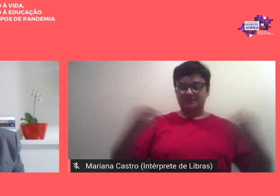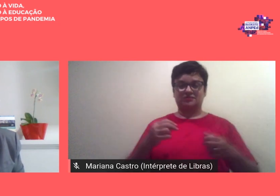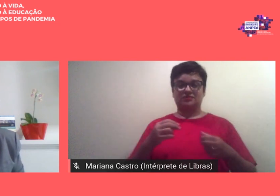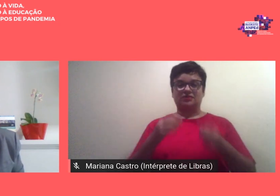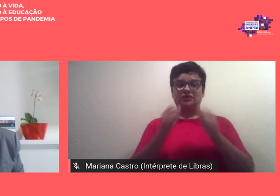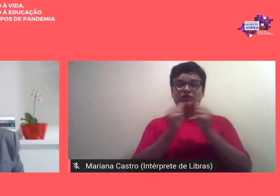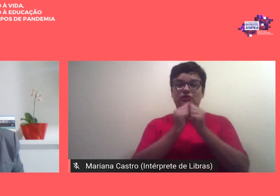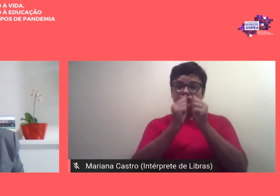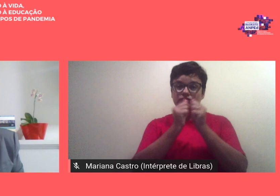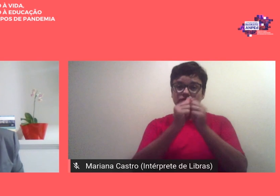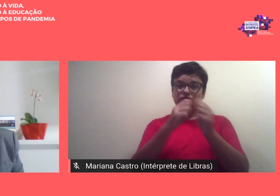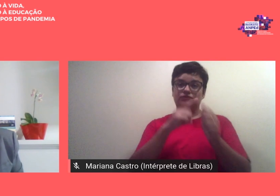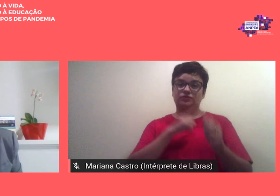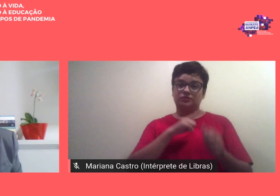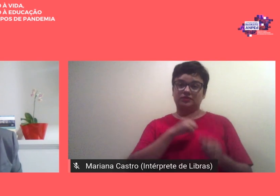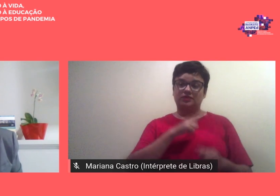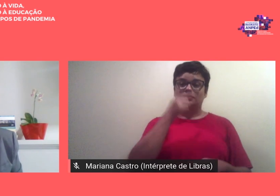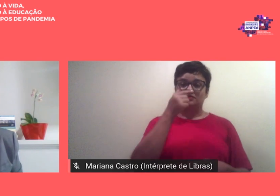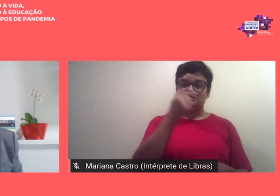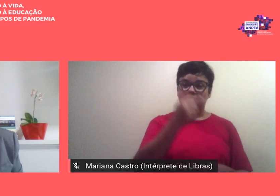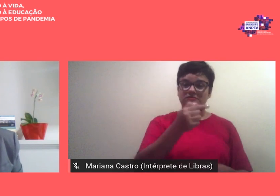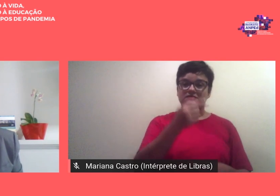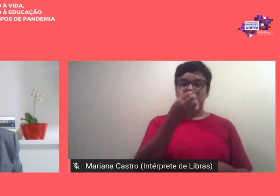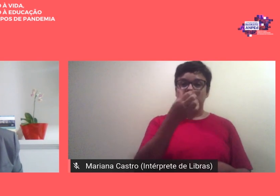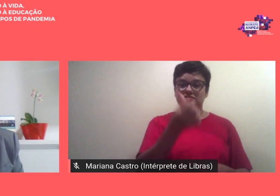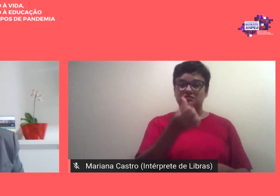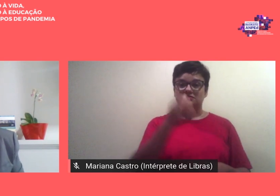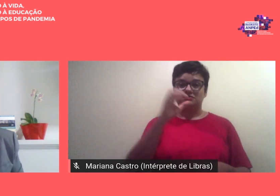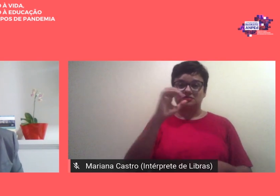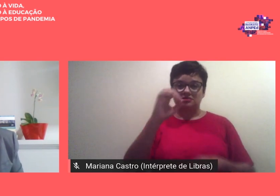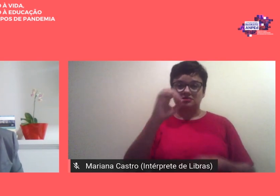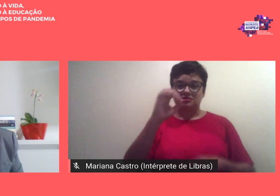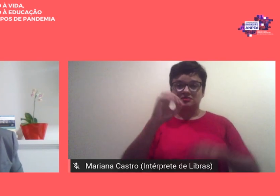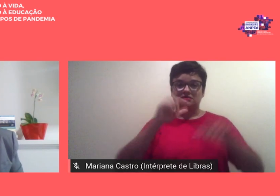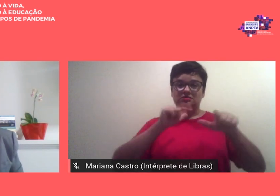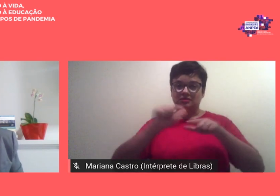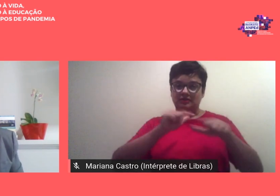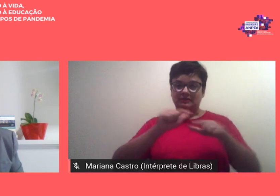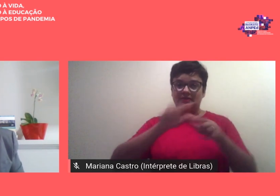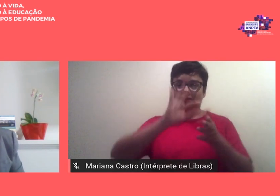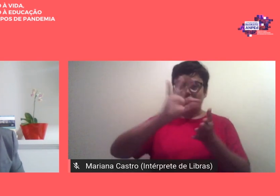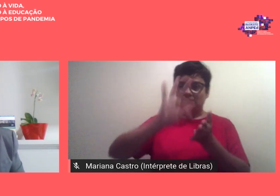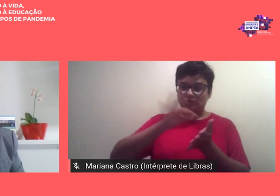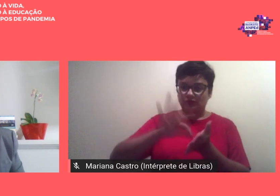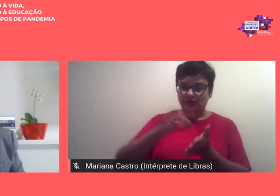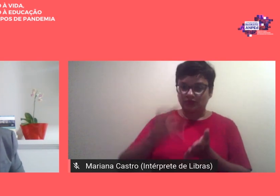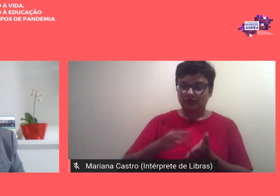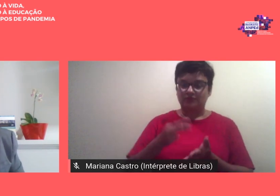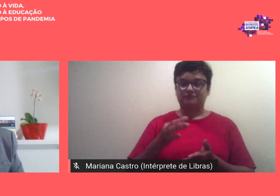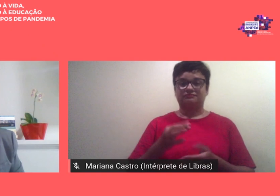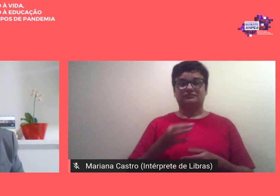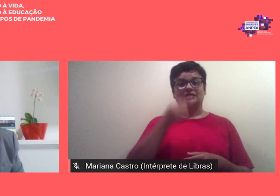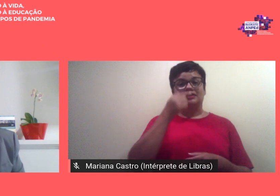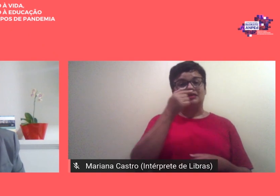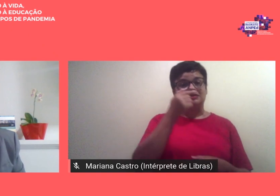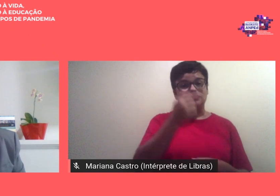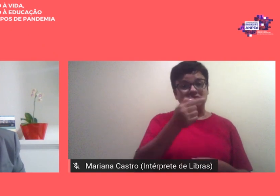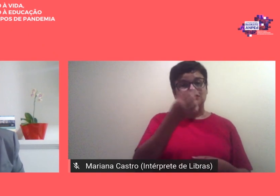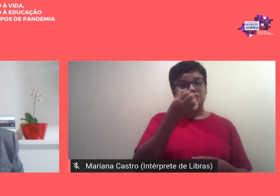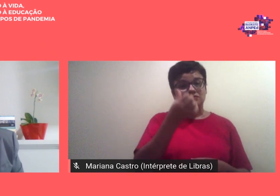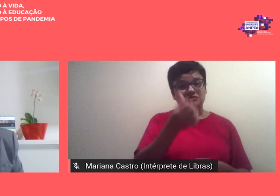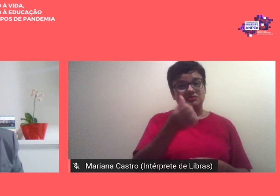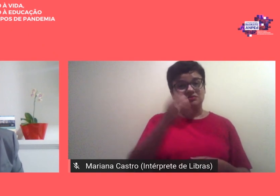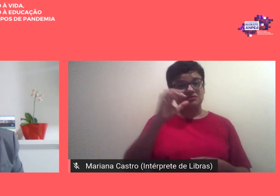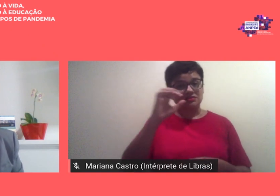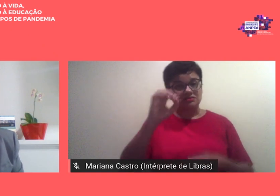760 trabalhos que foram inscritos 760 trabalhos